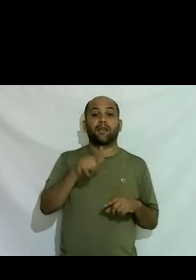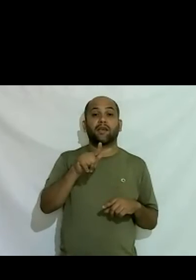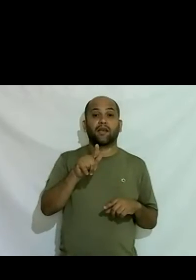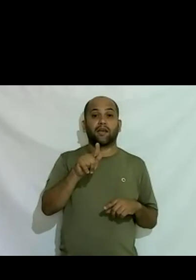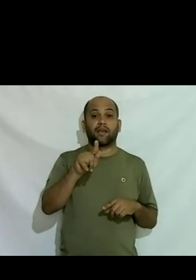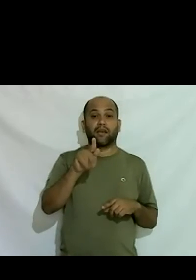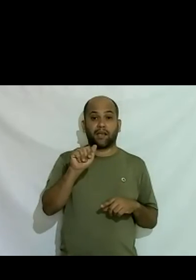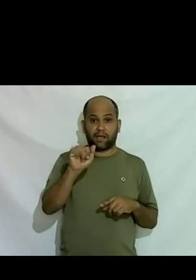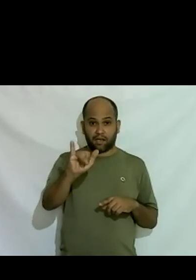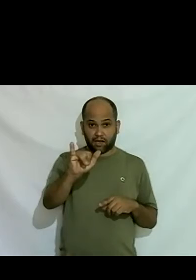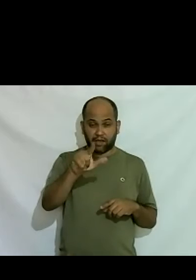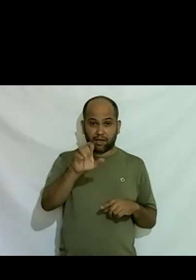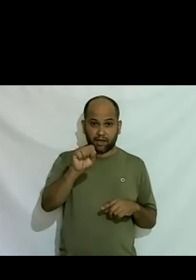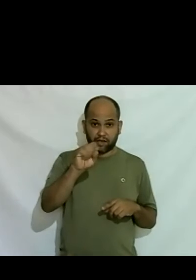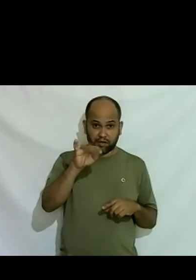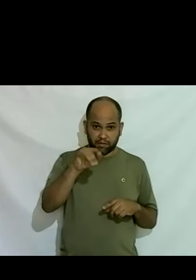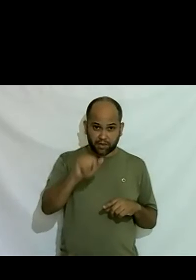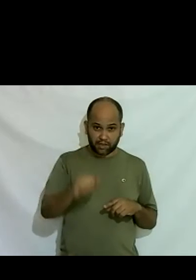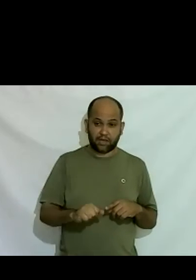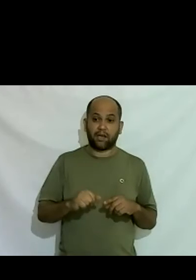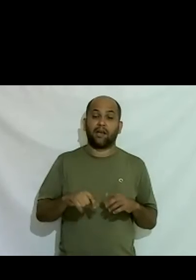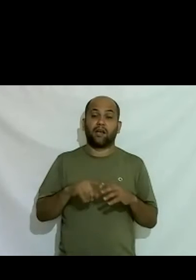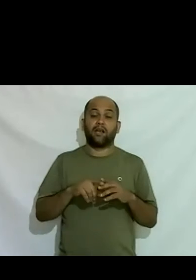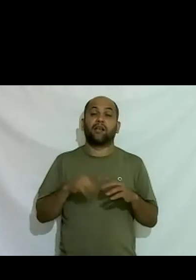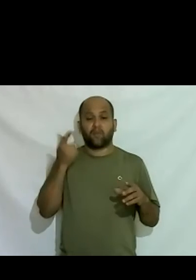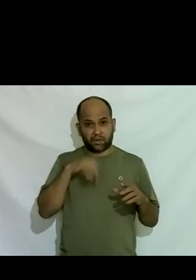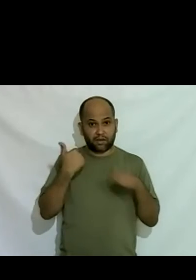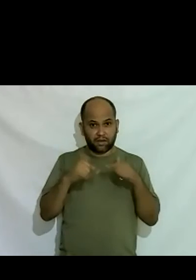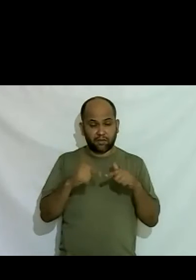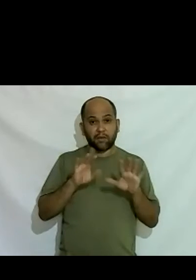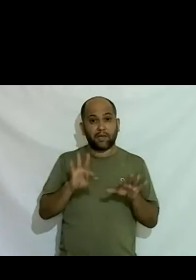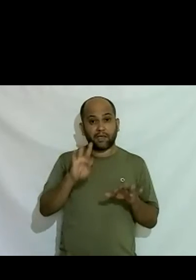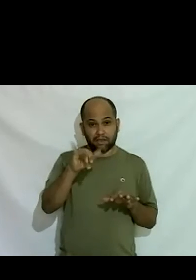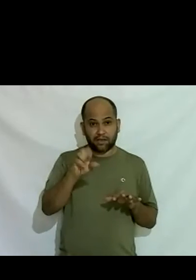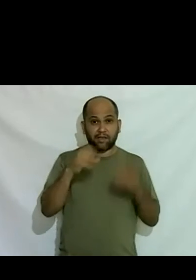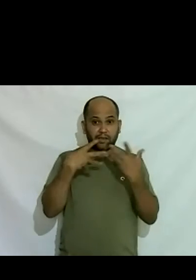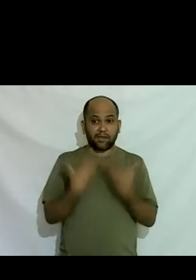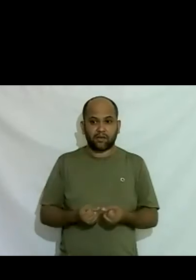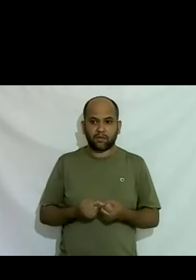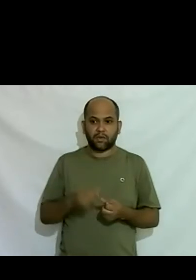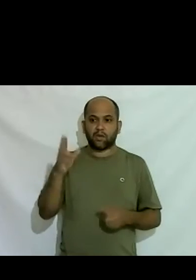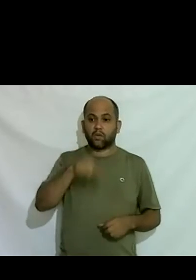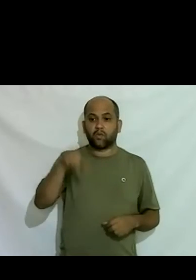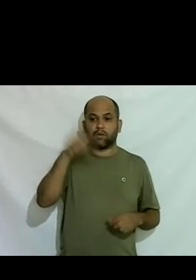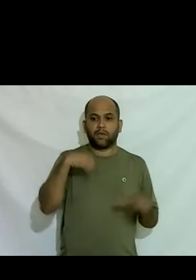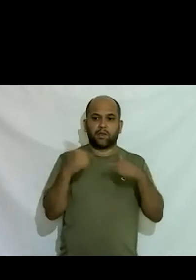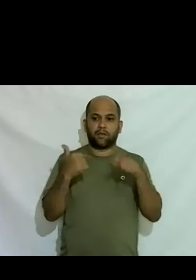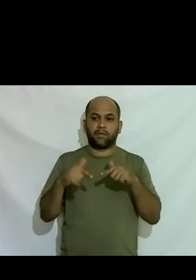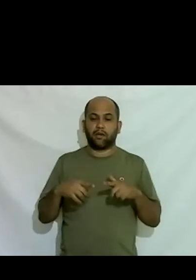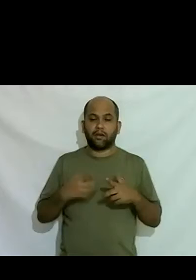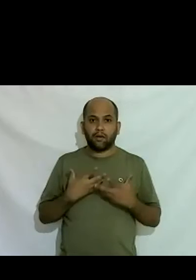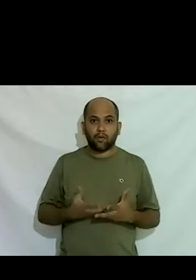lesca trans ou fica no armário se ela se assume nunca mais trabalha e isso chocou muito as empresas elas